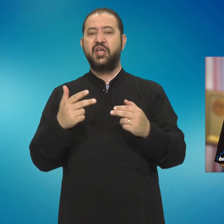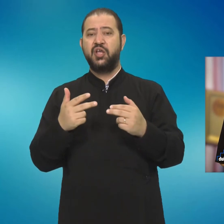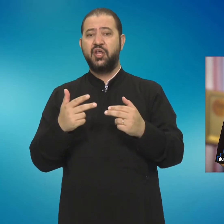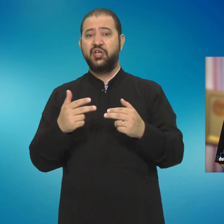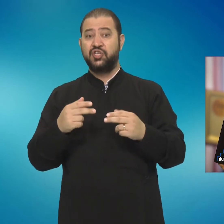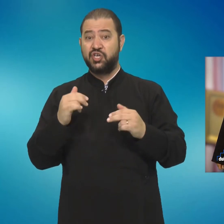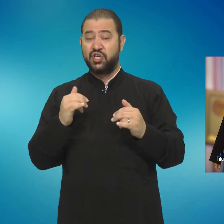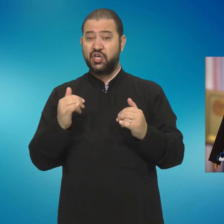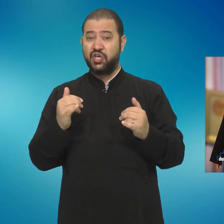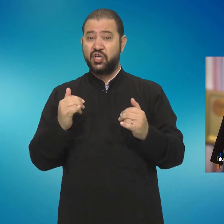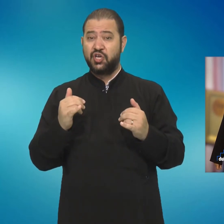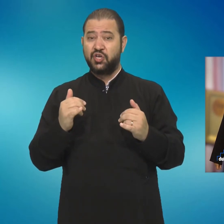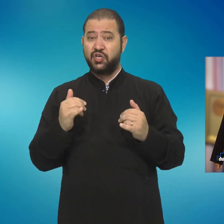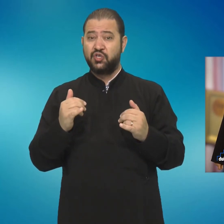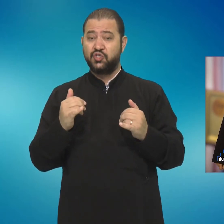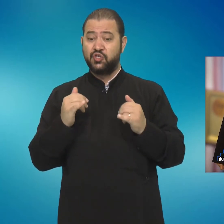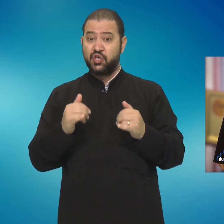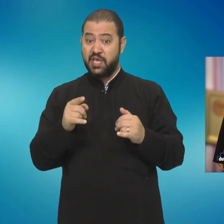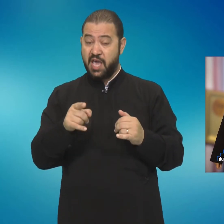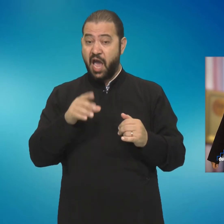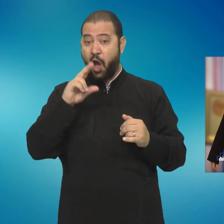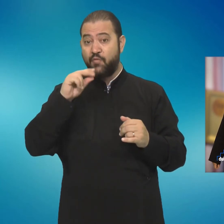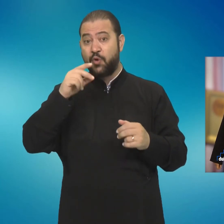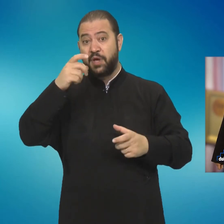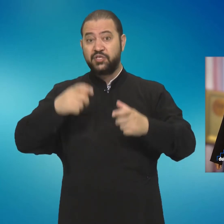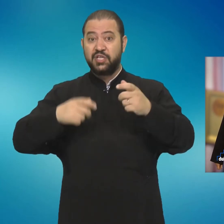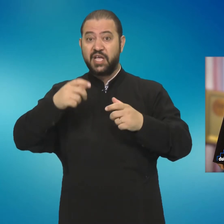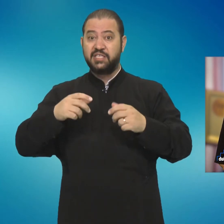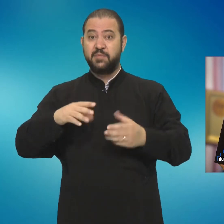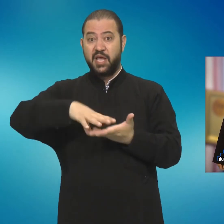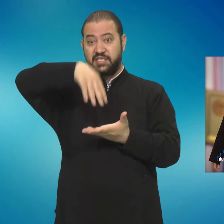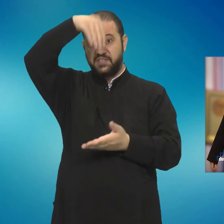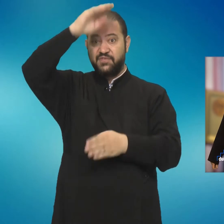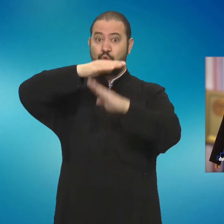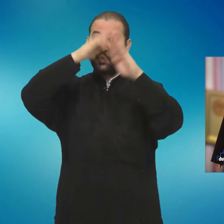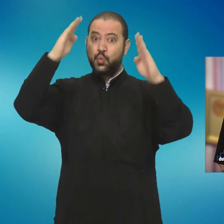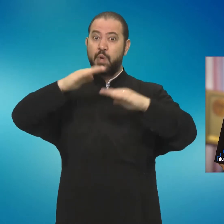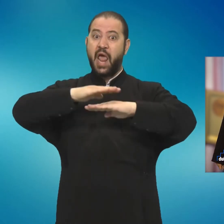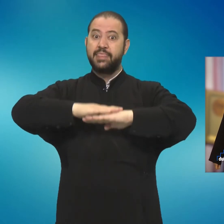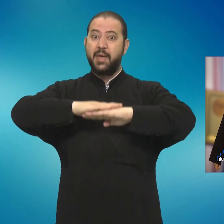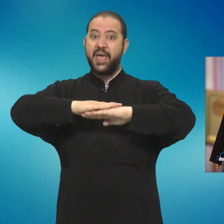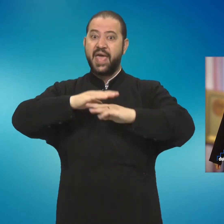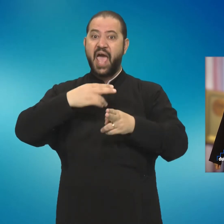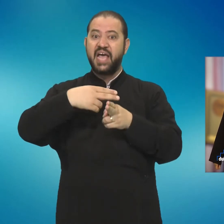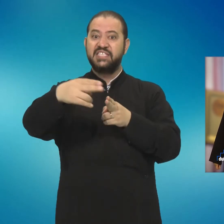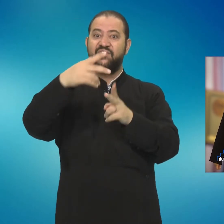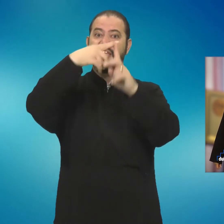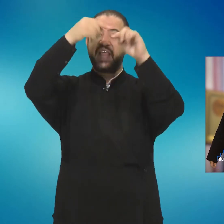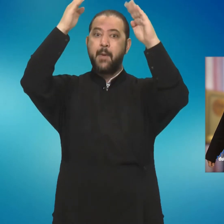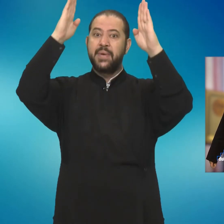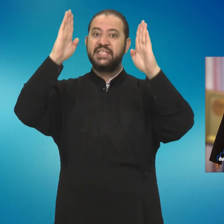la cinstirea Sfântului Duh și la întemeierea și valoarea Sfintei Biserici și la